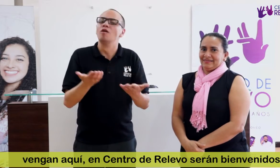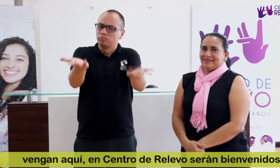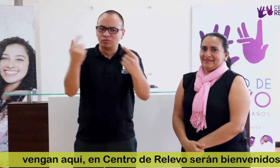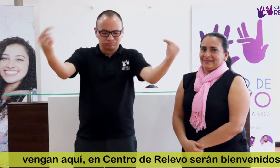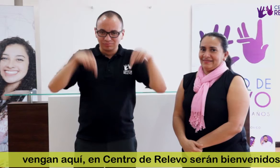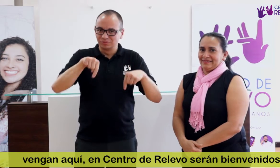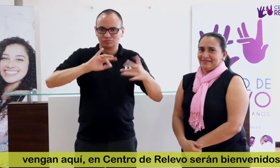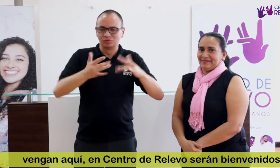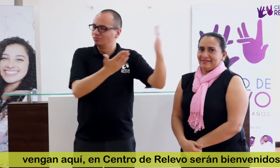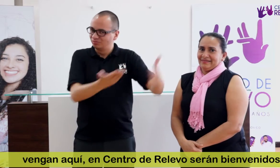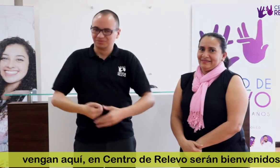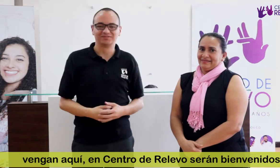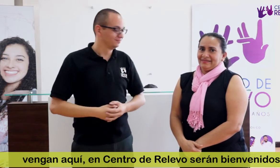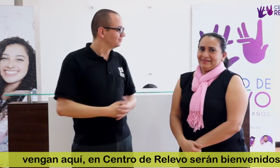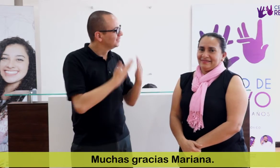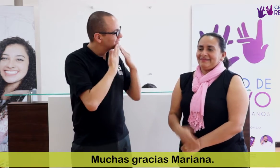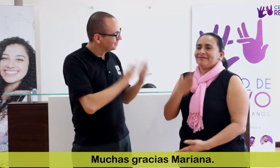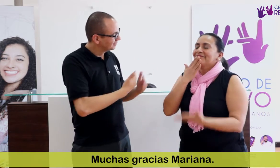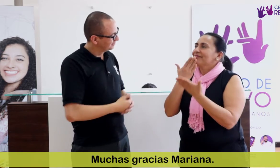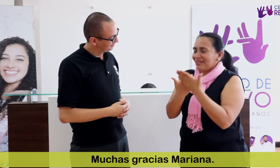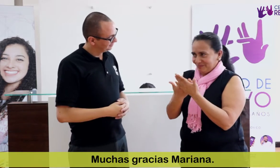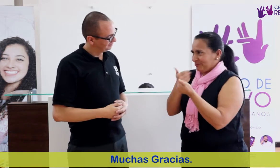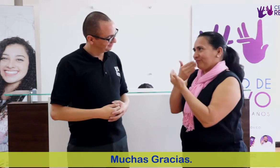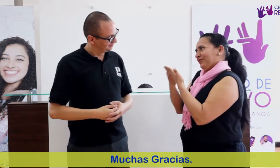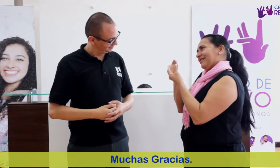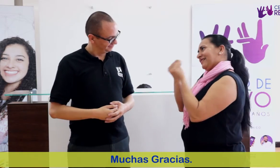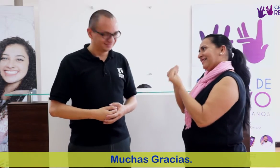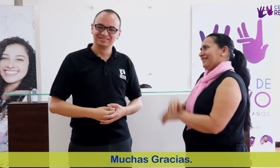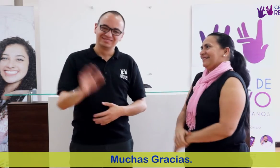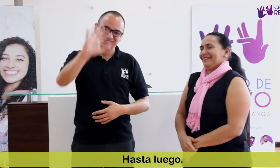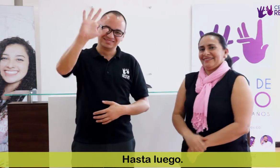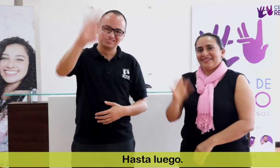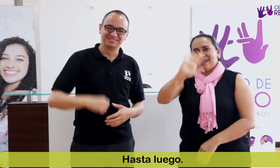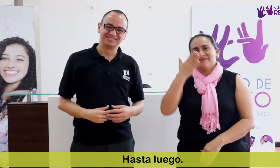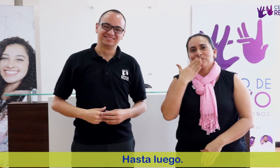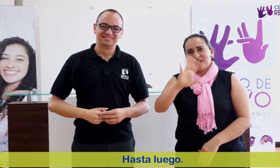aquí, en centro de relevo serán bienvenidos Muchas gracias Mariana Muchas gracias Hasta luego Hasta luego